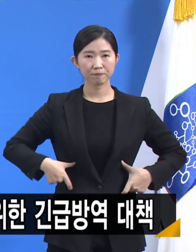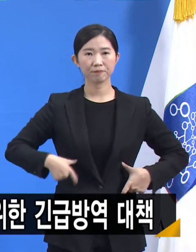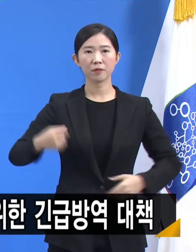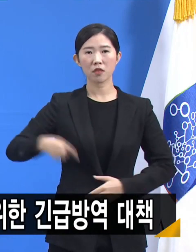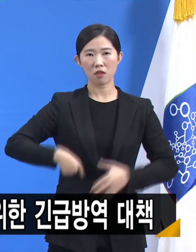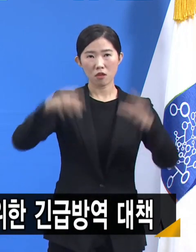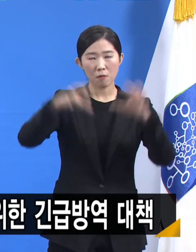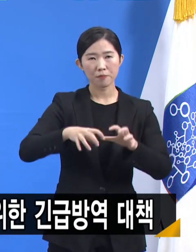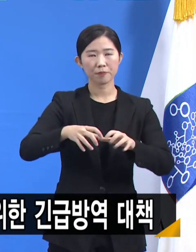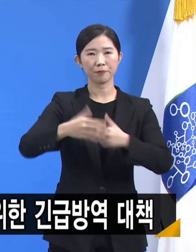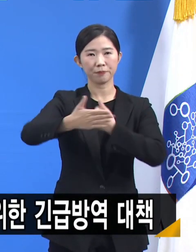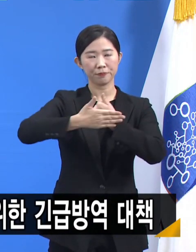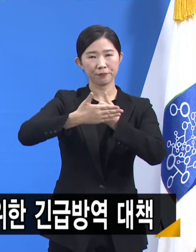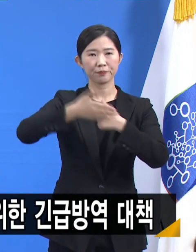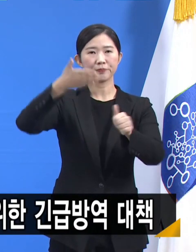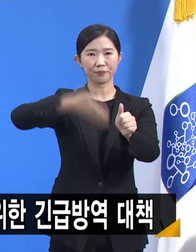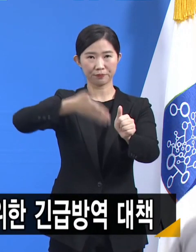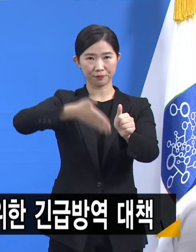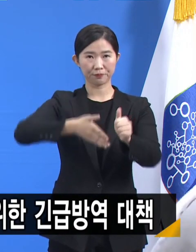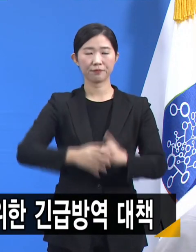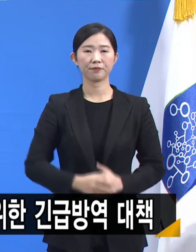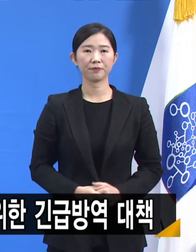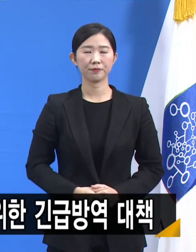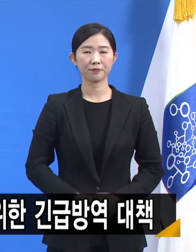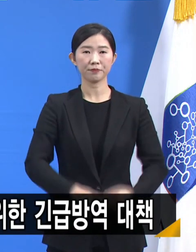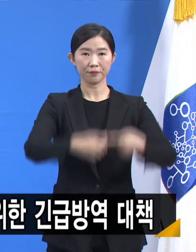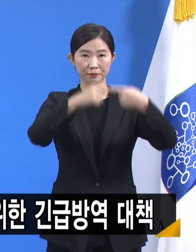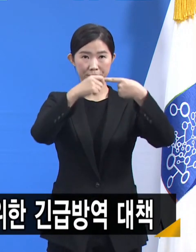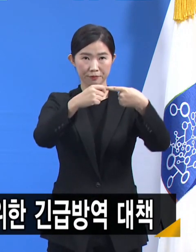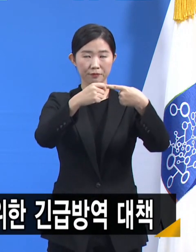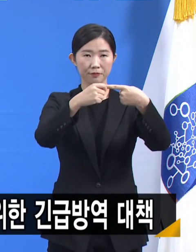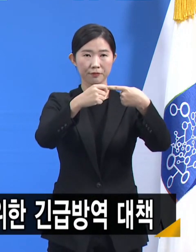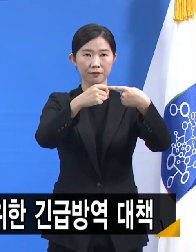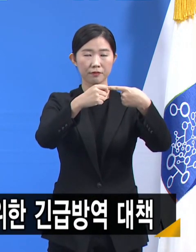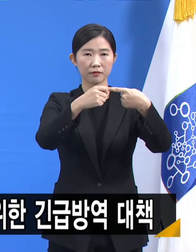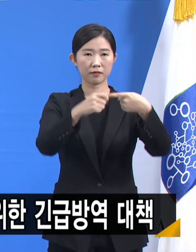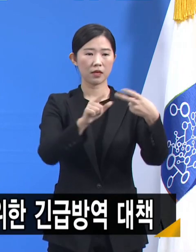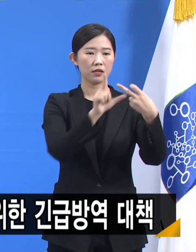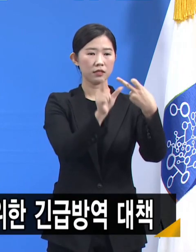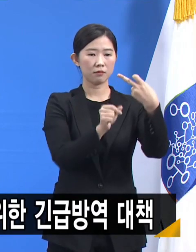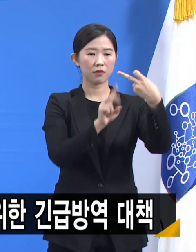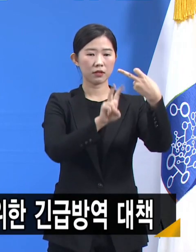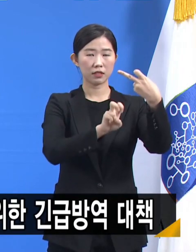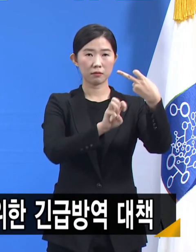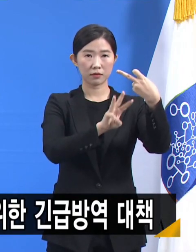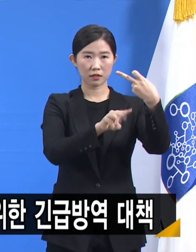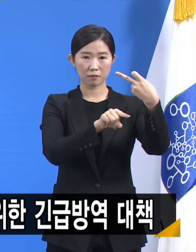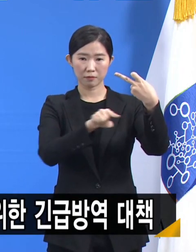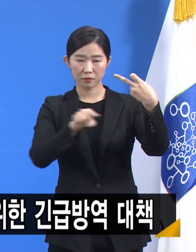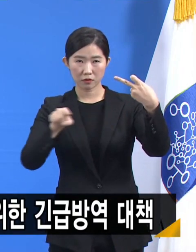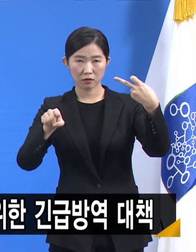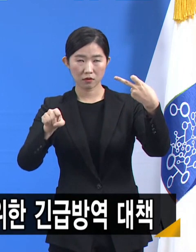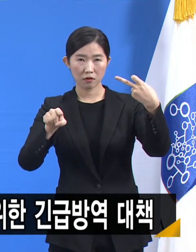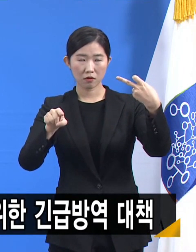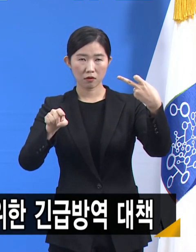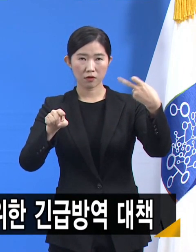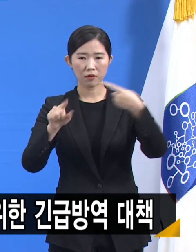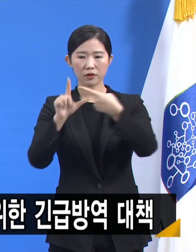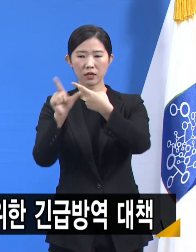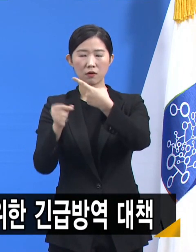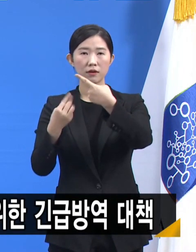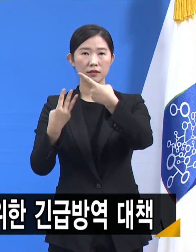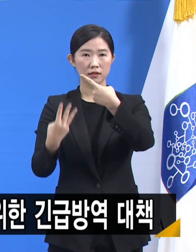당부드립니다. 첫째, 12월 23일 0시부터 내년 1월